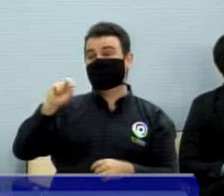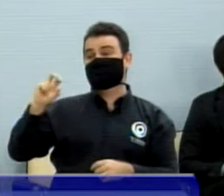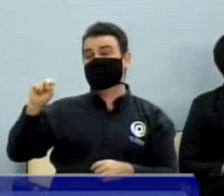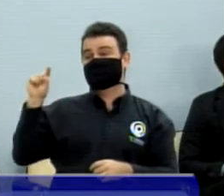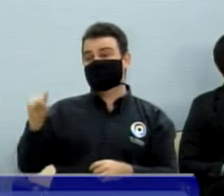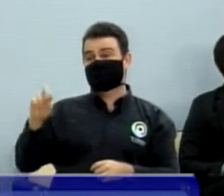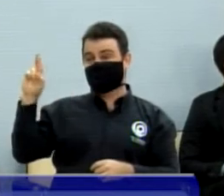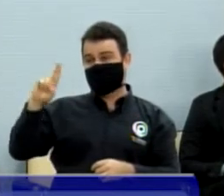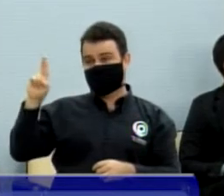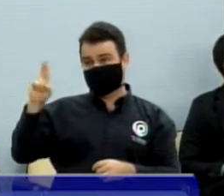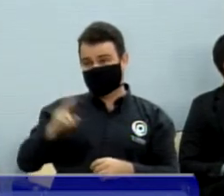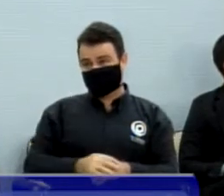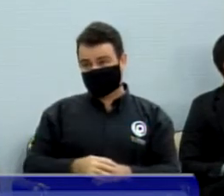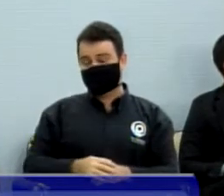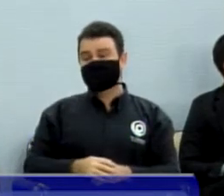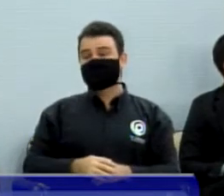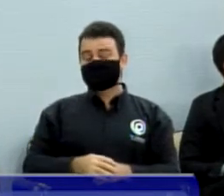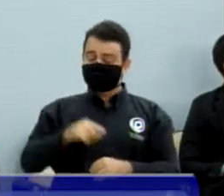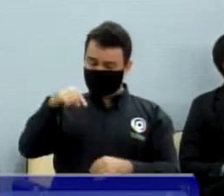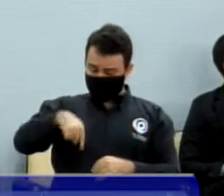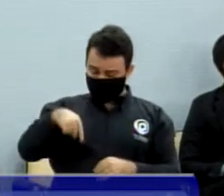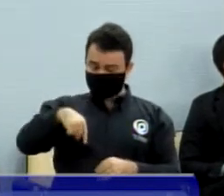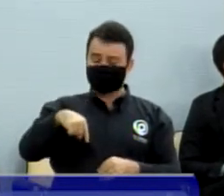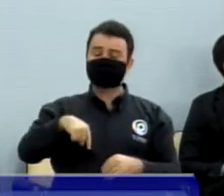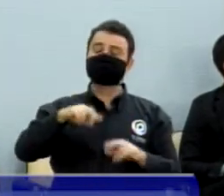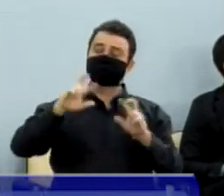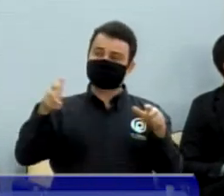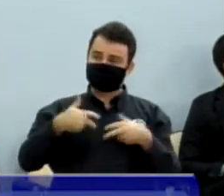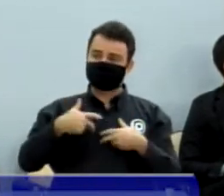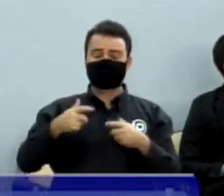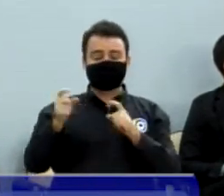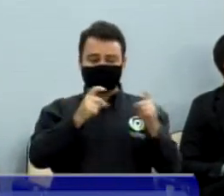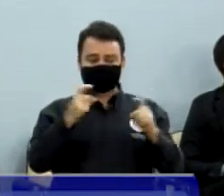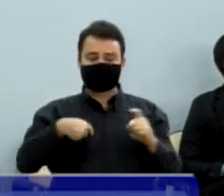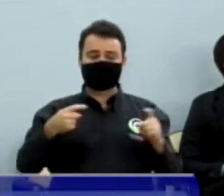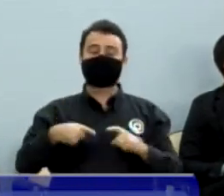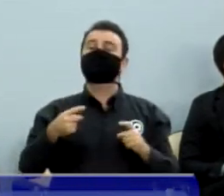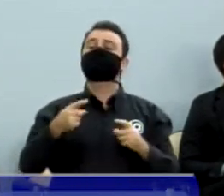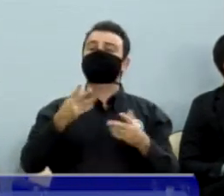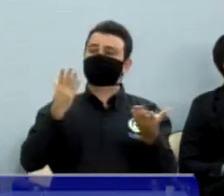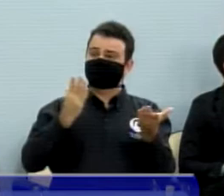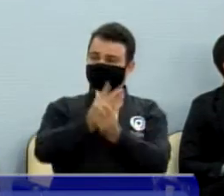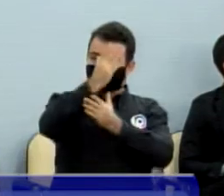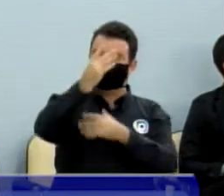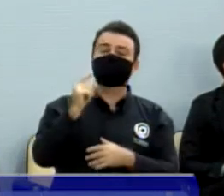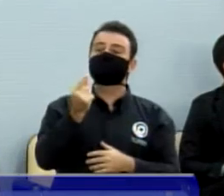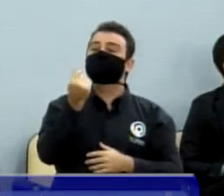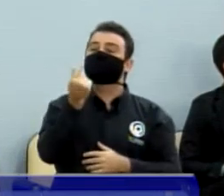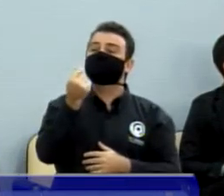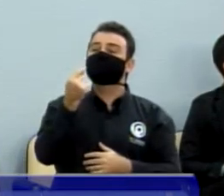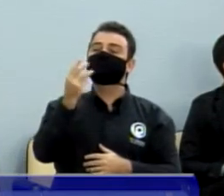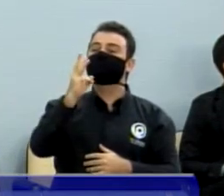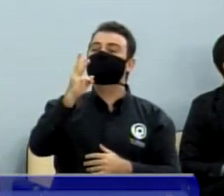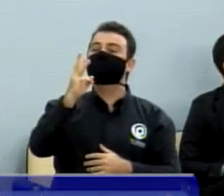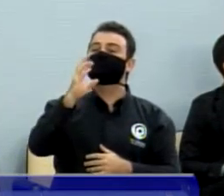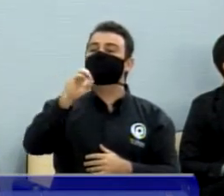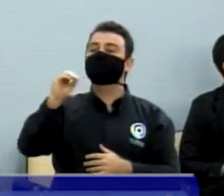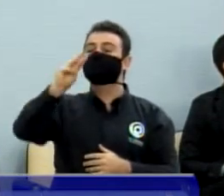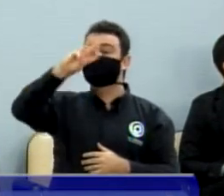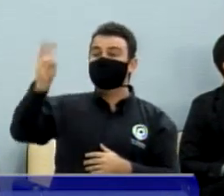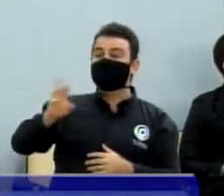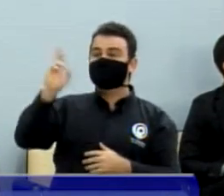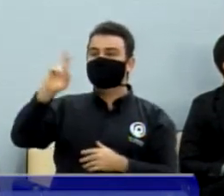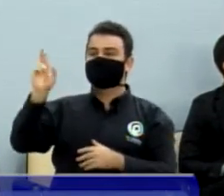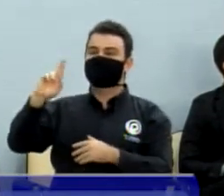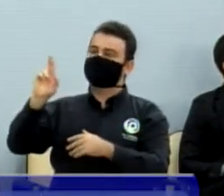Fora isso, esta casa autorizou um empréstimo de 300 milhões. Ou seja, 3 bilhões de reais